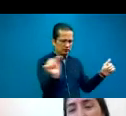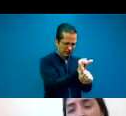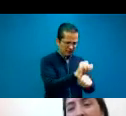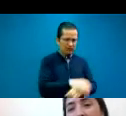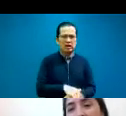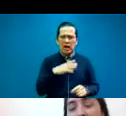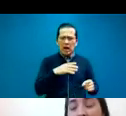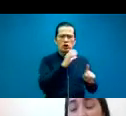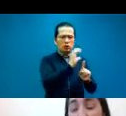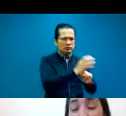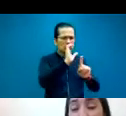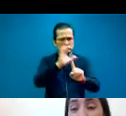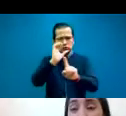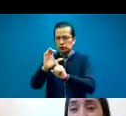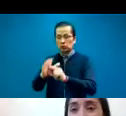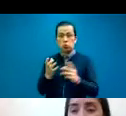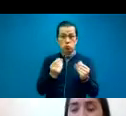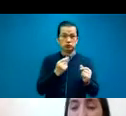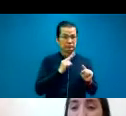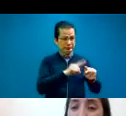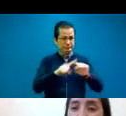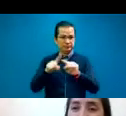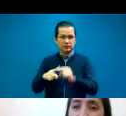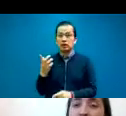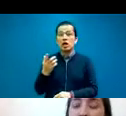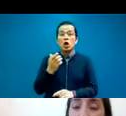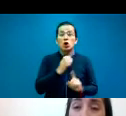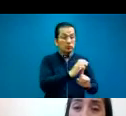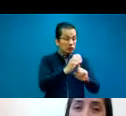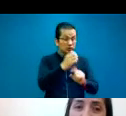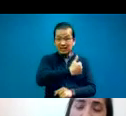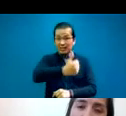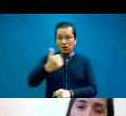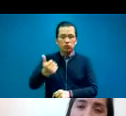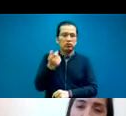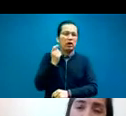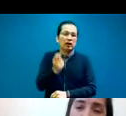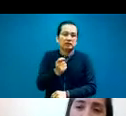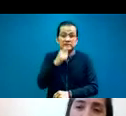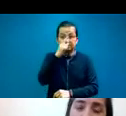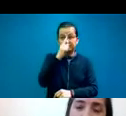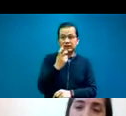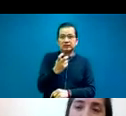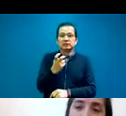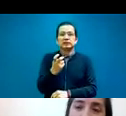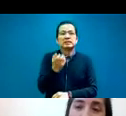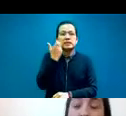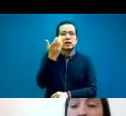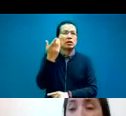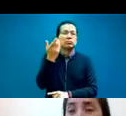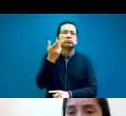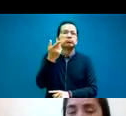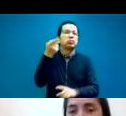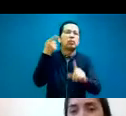una de las comisiones lo que logran es contribuir a la